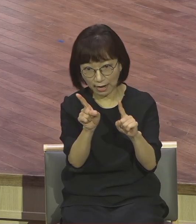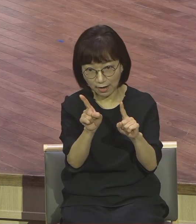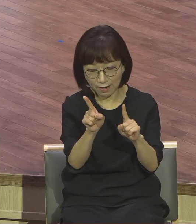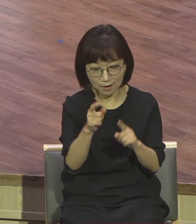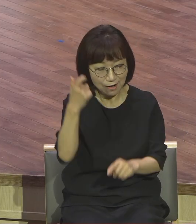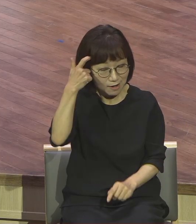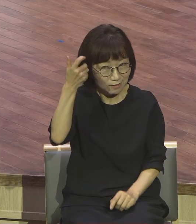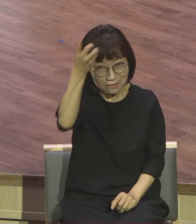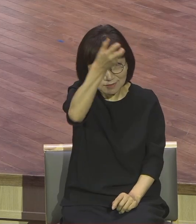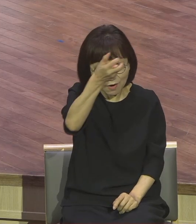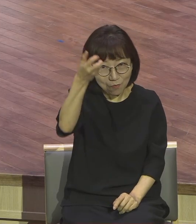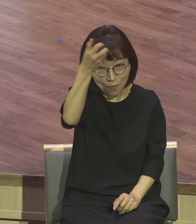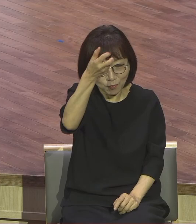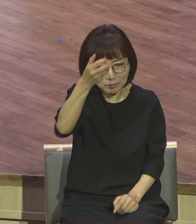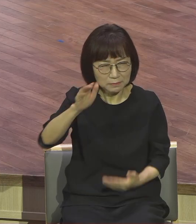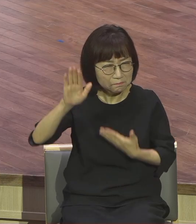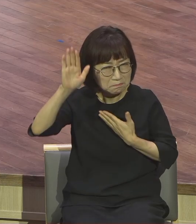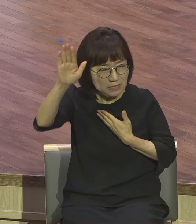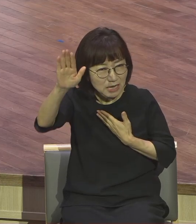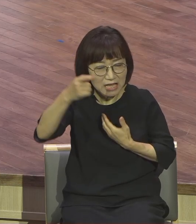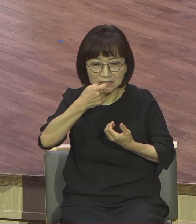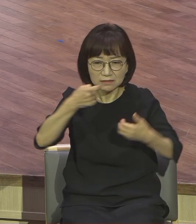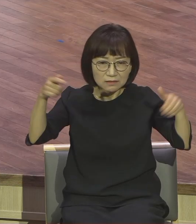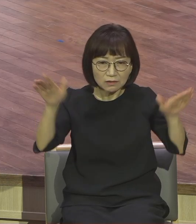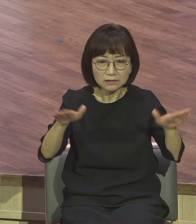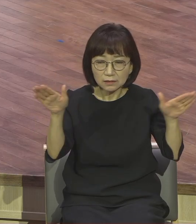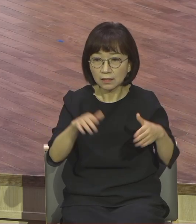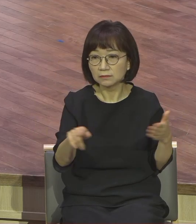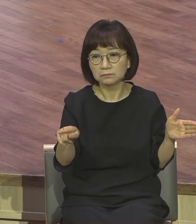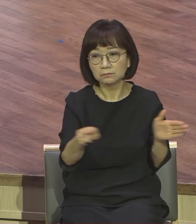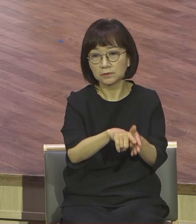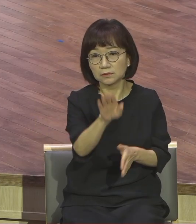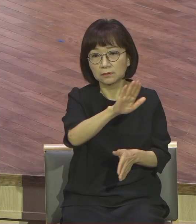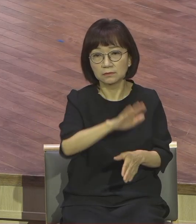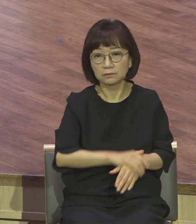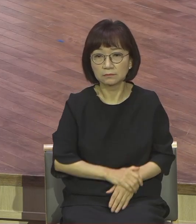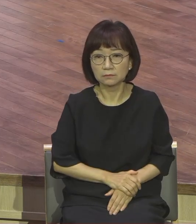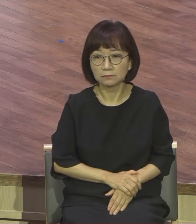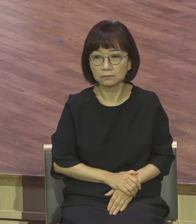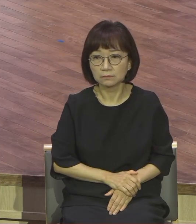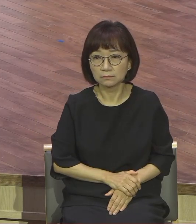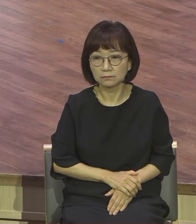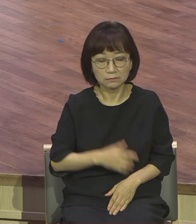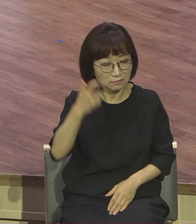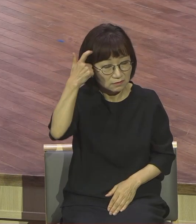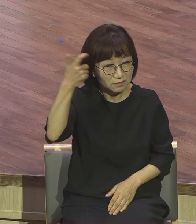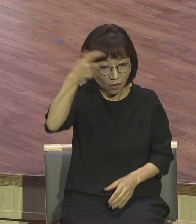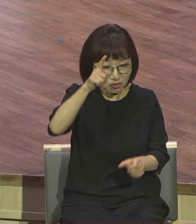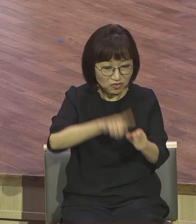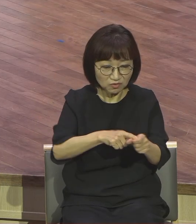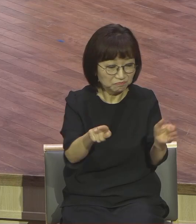영혼, 다음 세대, 천사 이런 것은 영적인 존재 전혀 부인했습니다. 그런 것 없다.